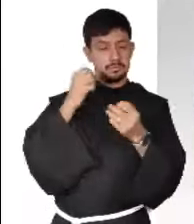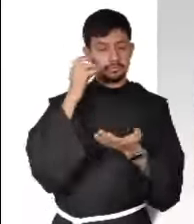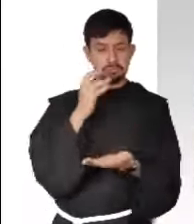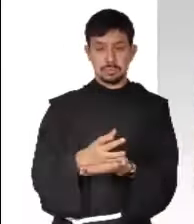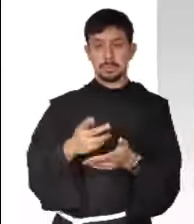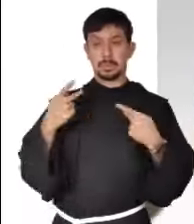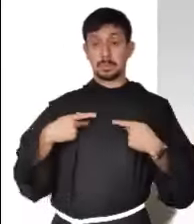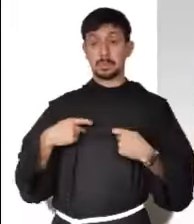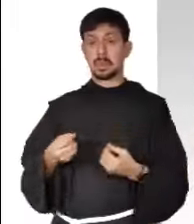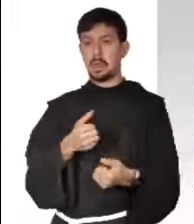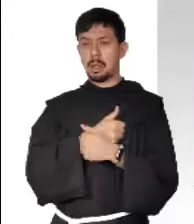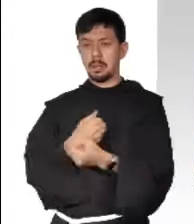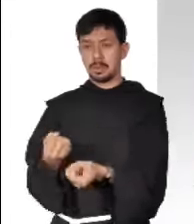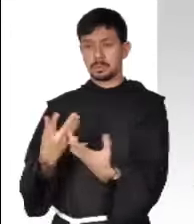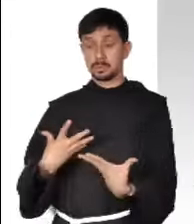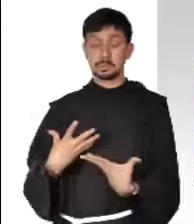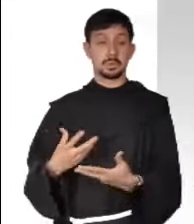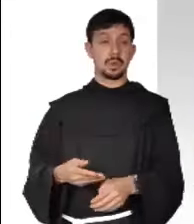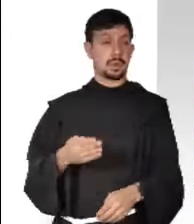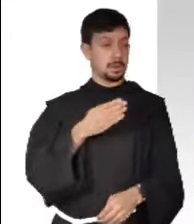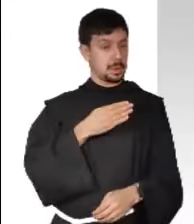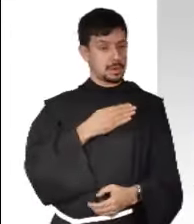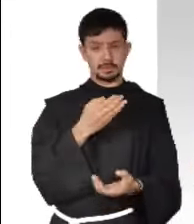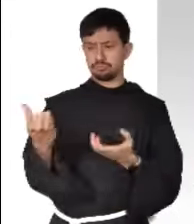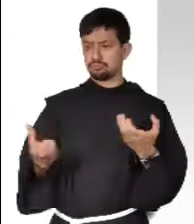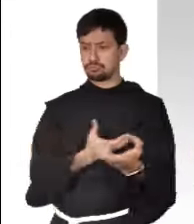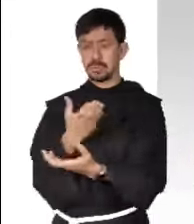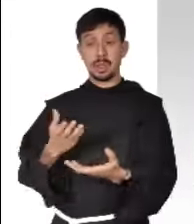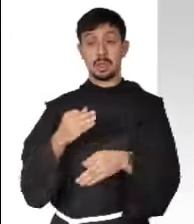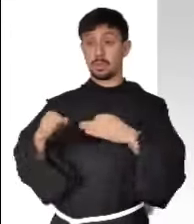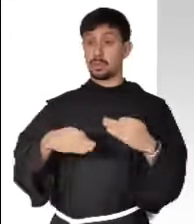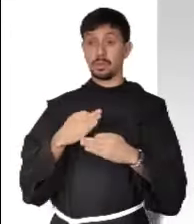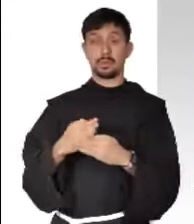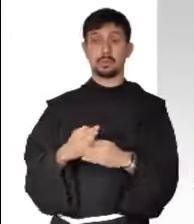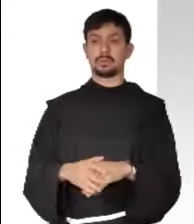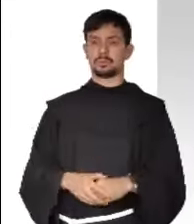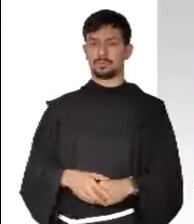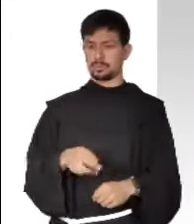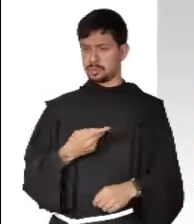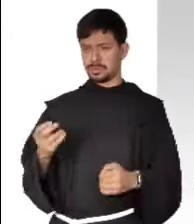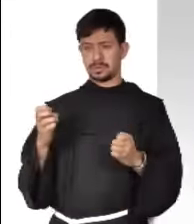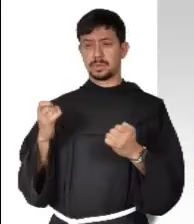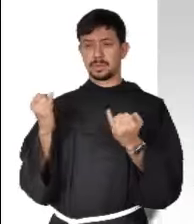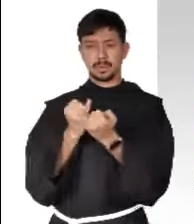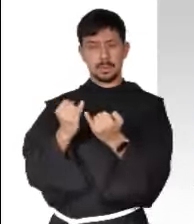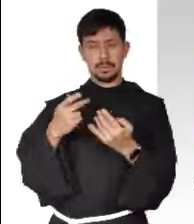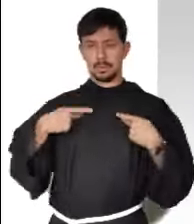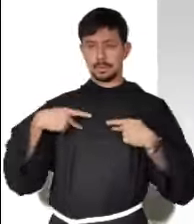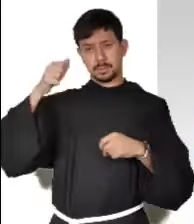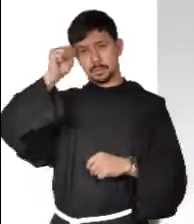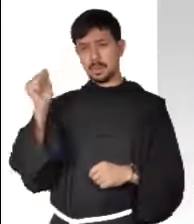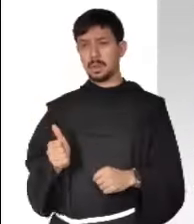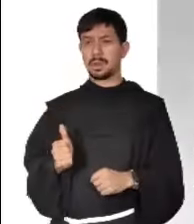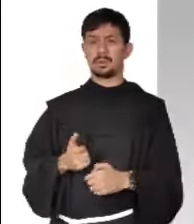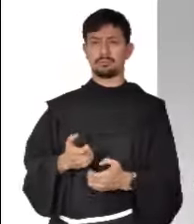hacen el bien sólo a los que les hacen el bien, ¿qué tiene de extraordinario? Lo mismo hacen los pecadores. Si prestan